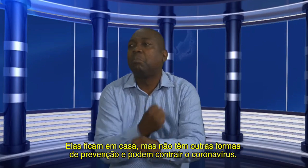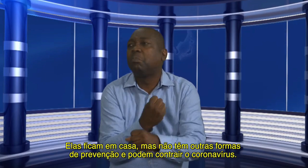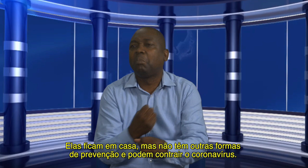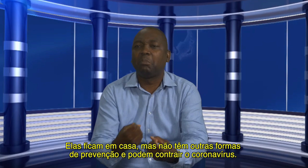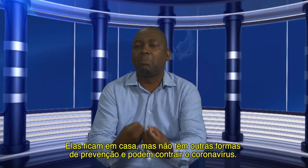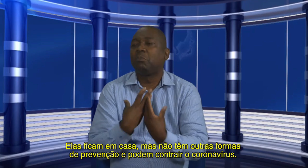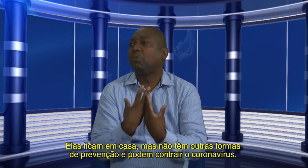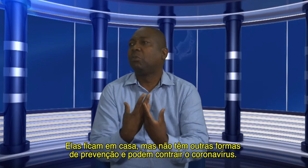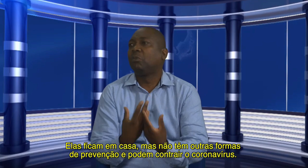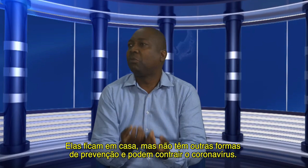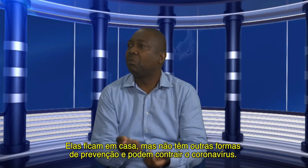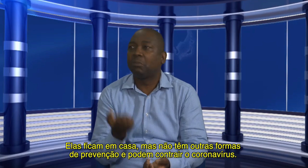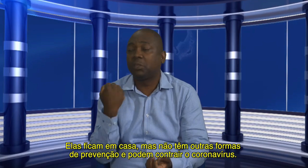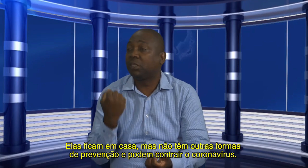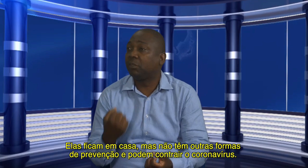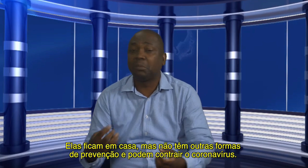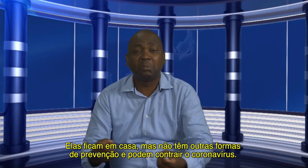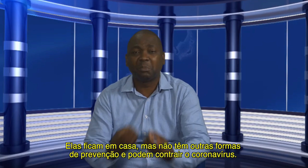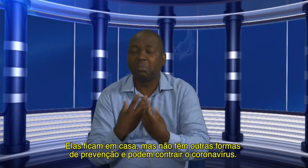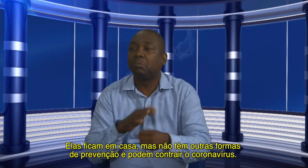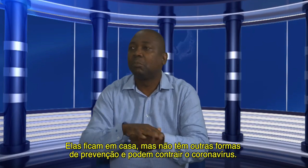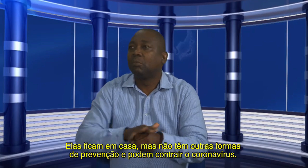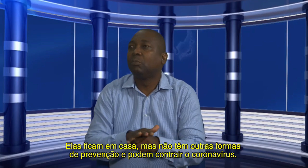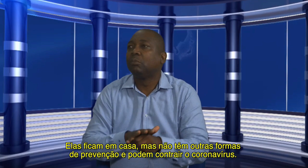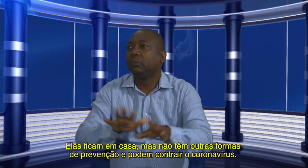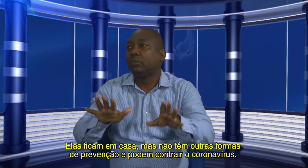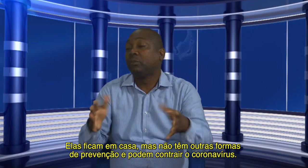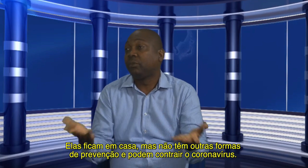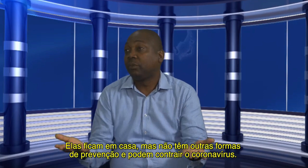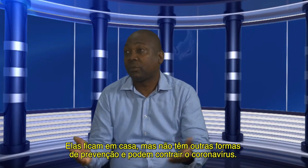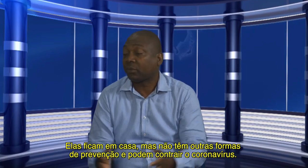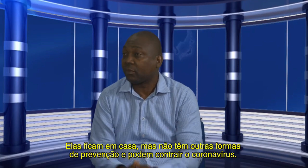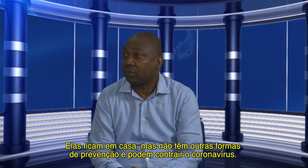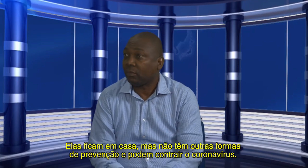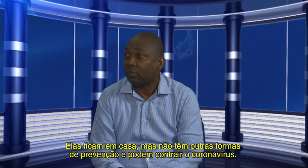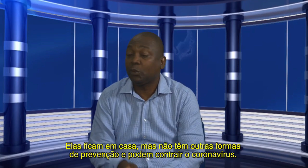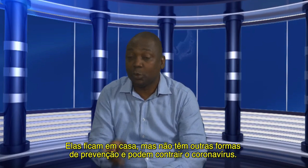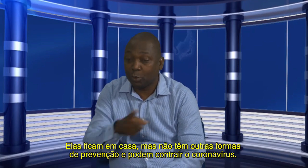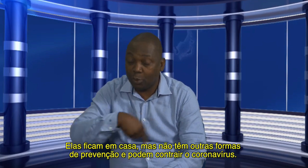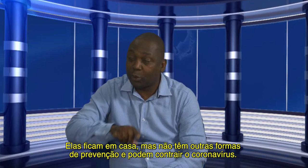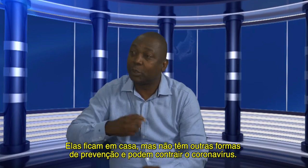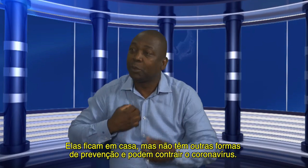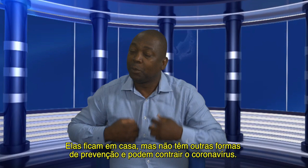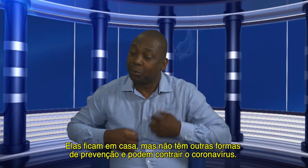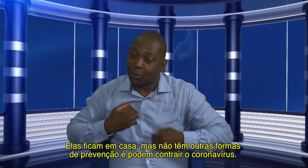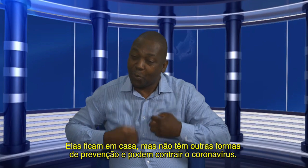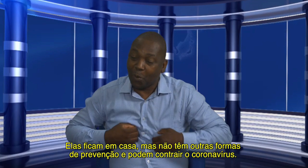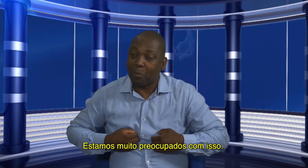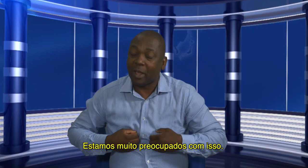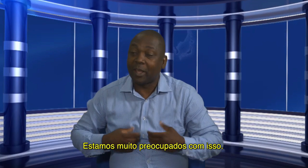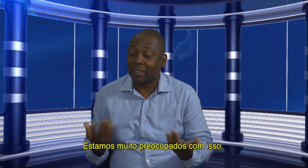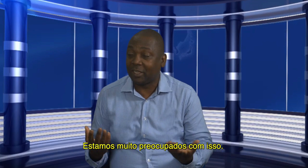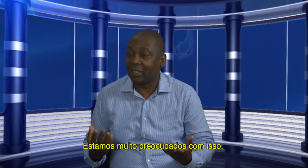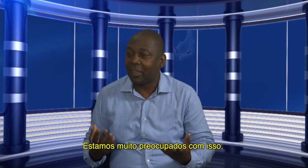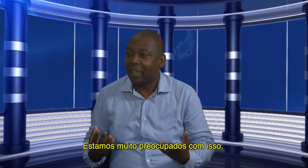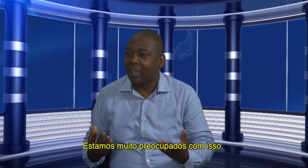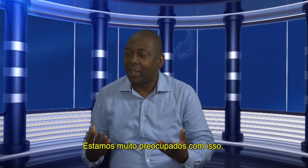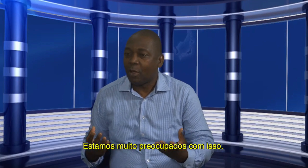encontrar máscara. O foco a sair por contrair o coronavírus. Nós estamos muito preocupados,